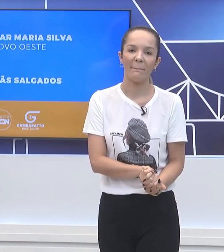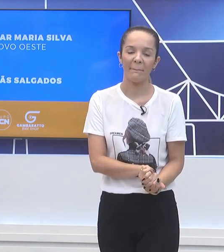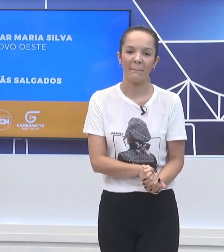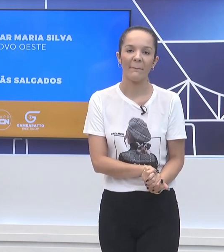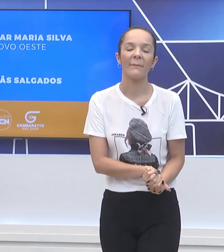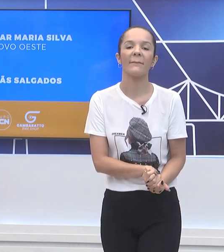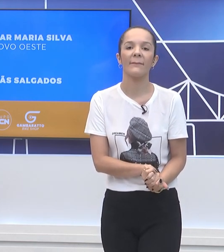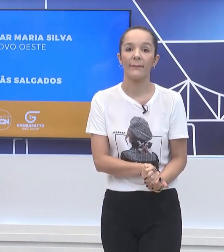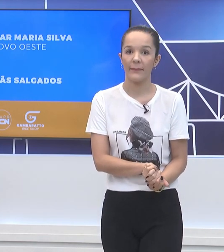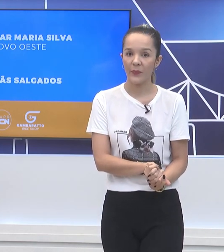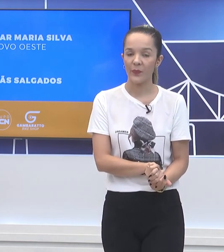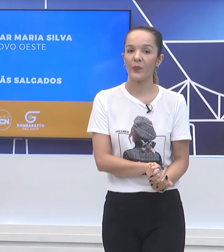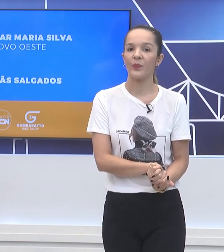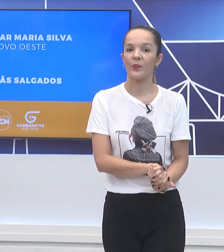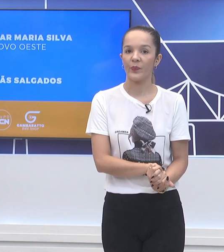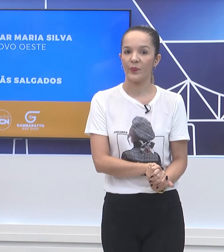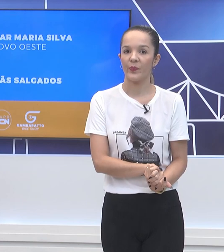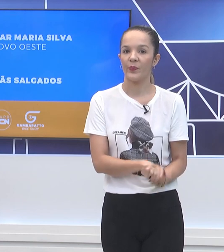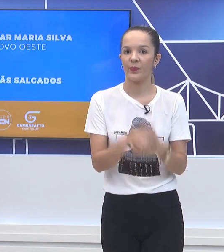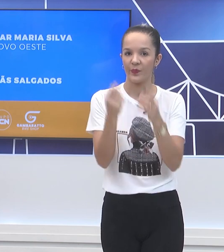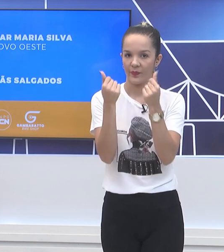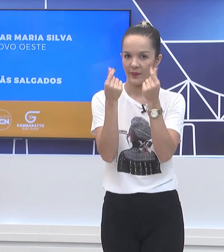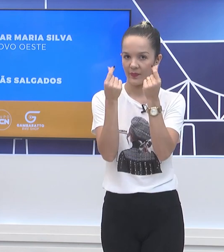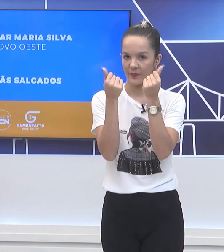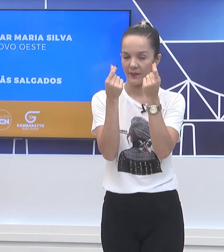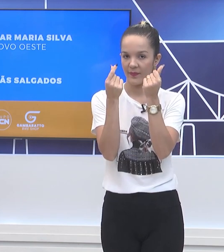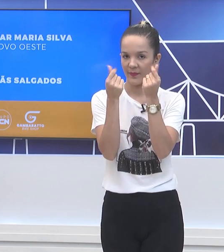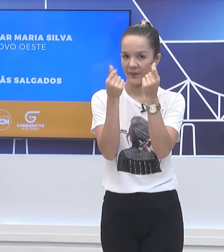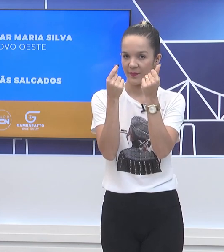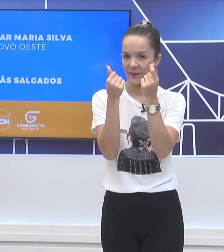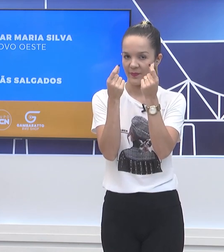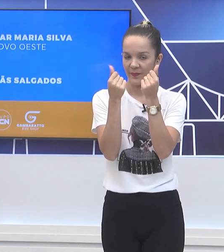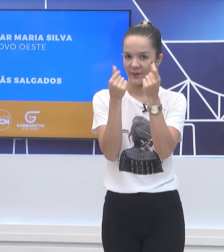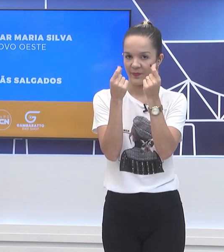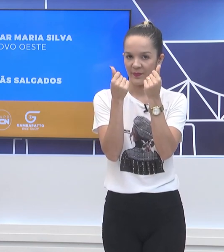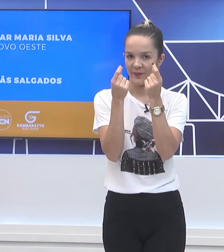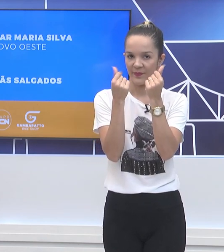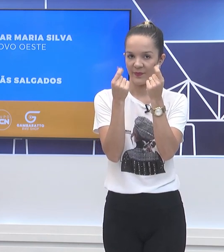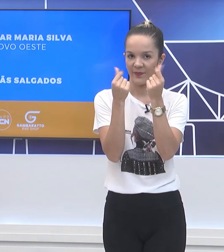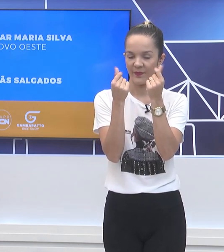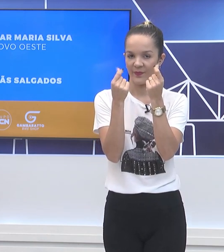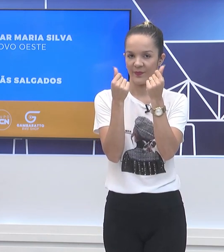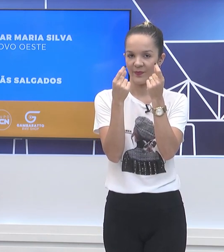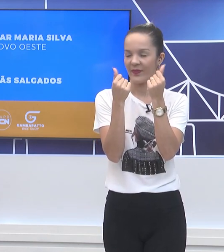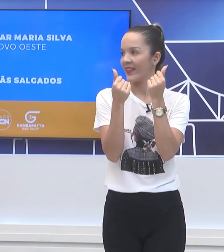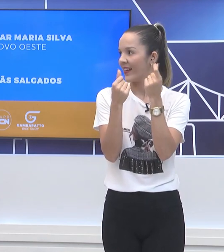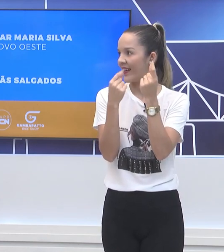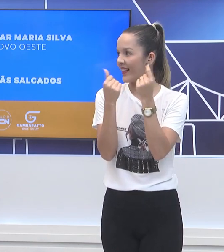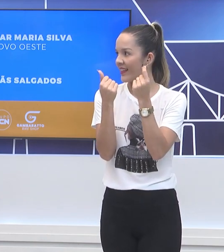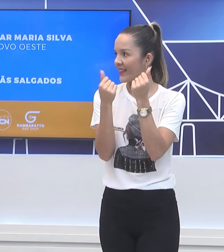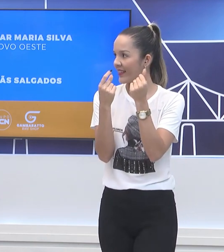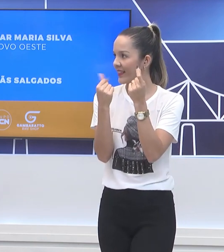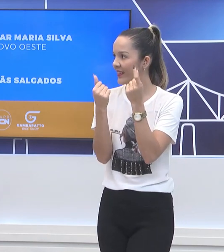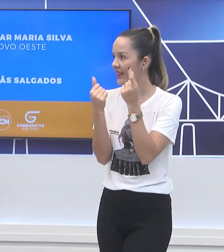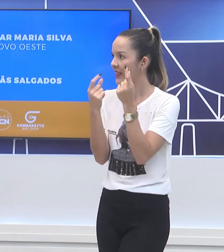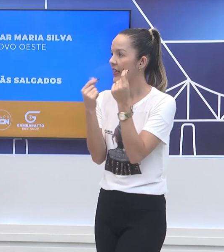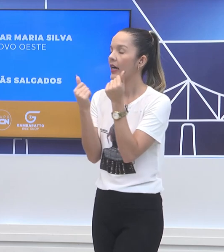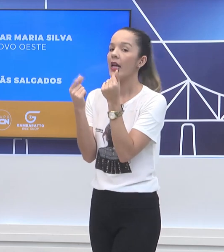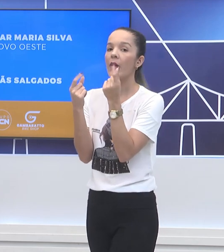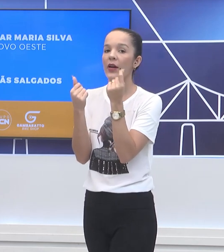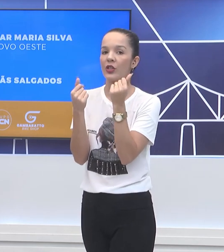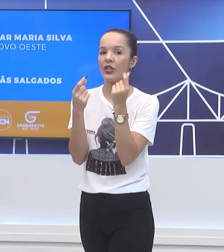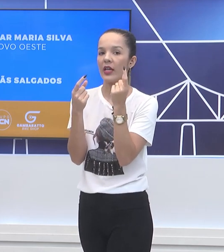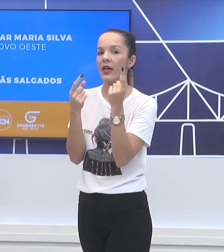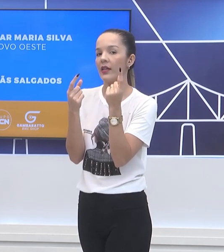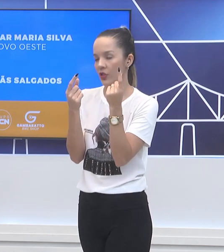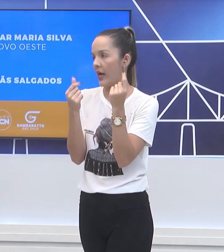terça-feira aqui no TVC agora, Tô te esperando pra te entregar essa grana. Ó, mas terça-feira o pessoal vai tá...